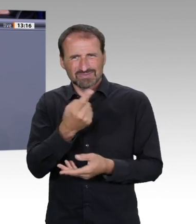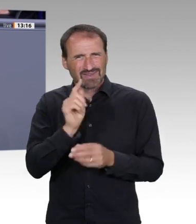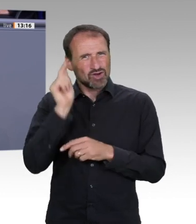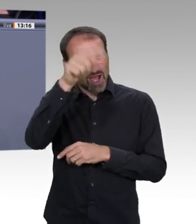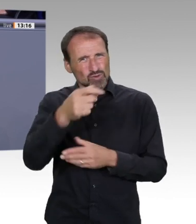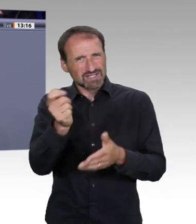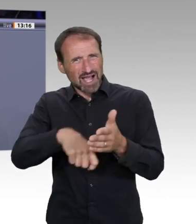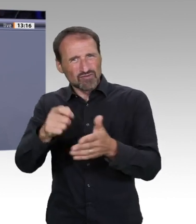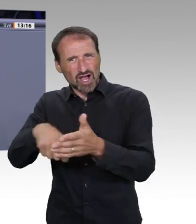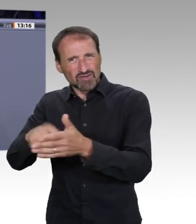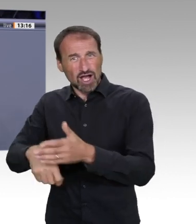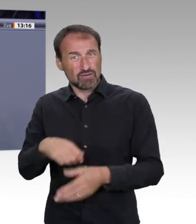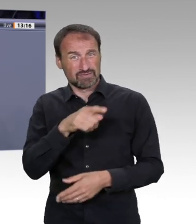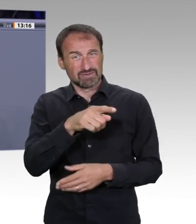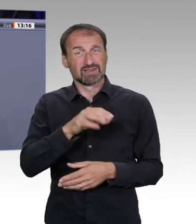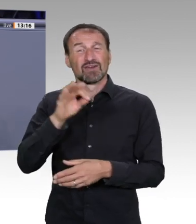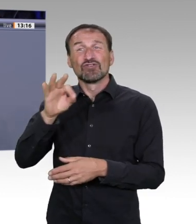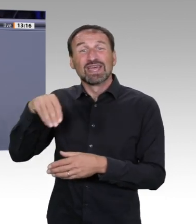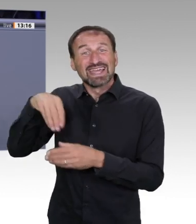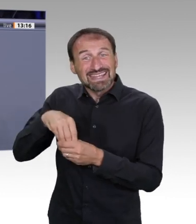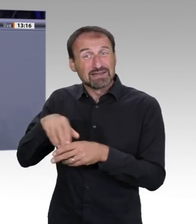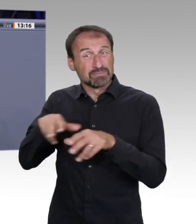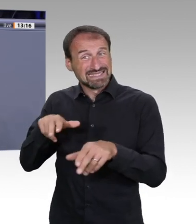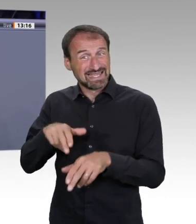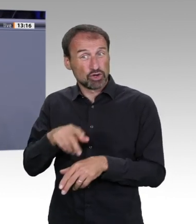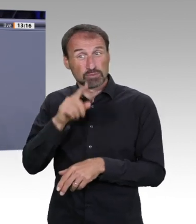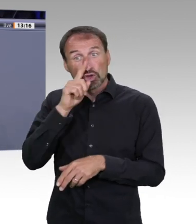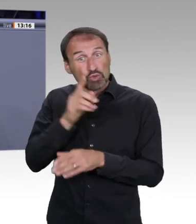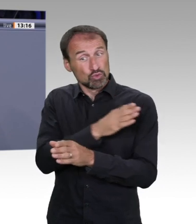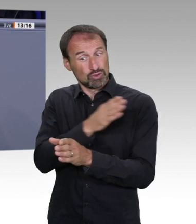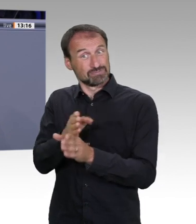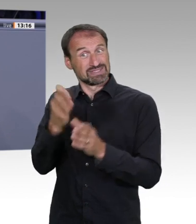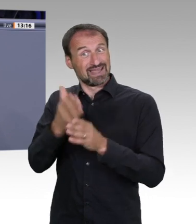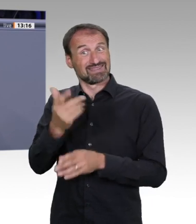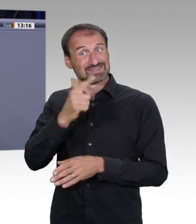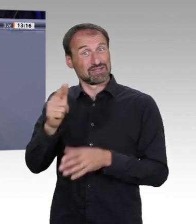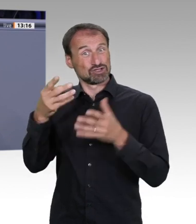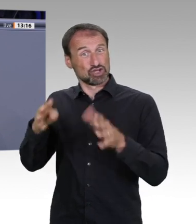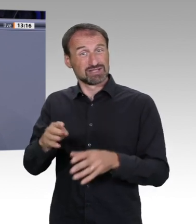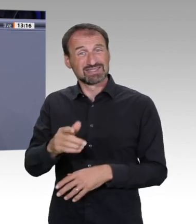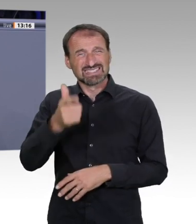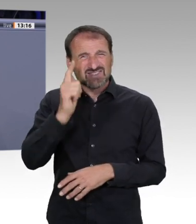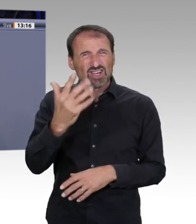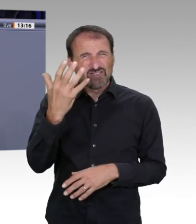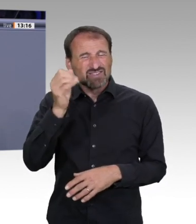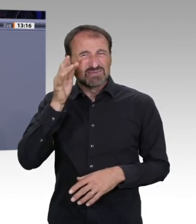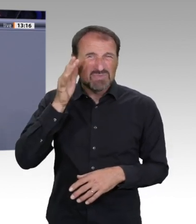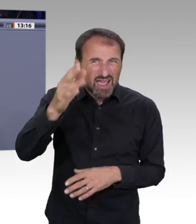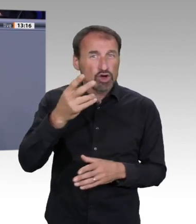es längst. Würden Sie Sie interessieren, dann müssten wir vom Ausschuss Digitale Agenda nicht um jede Federführung kämpfen. Wir hätten Sie